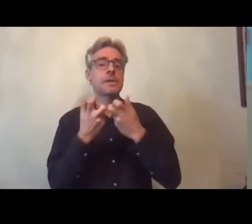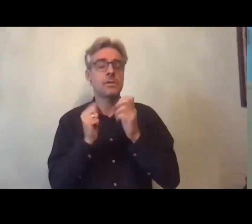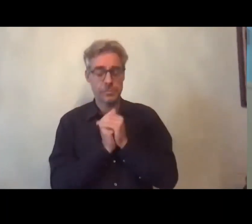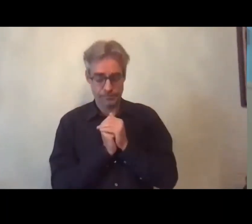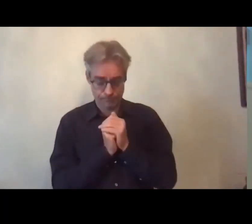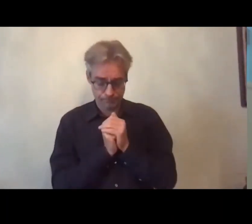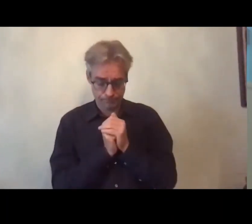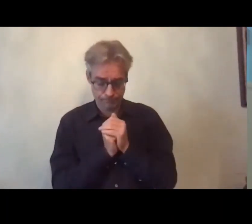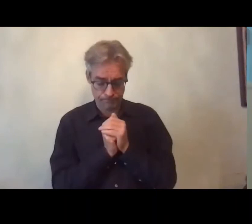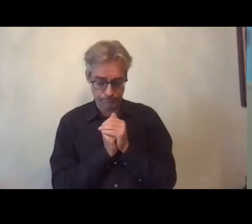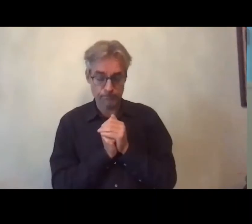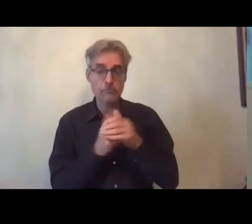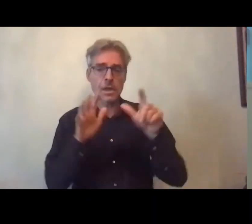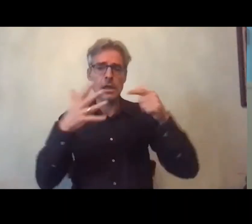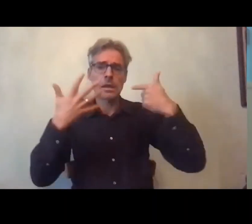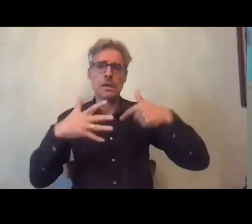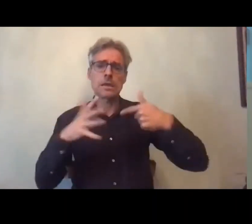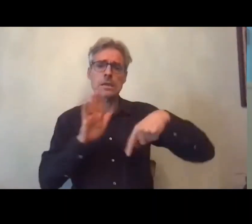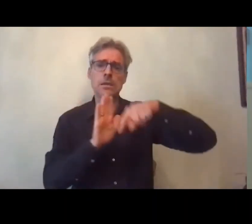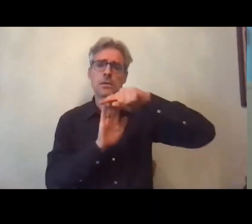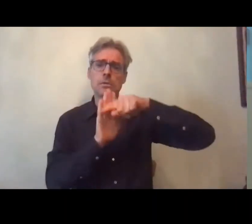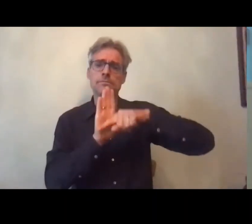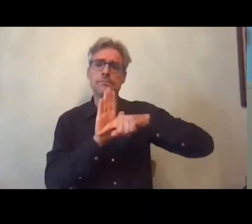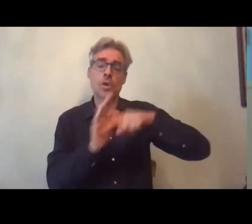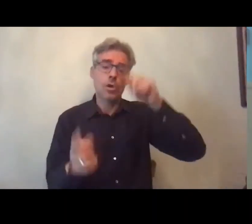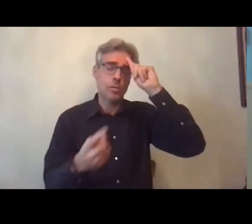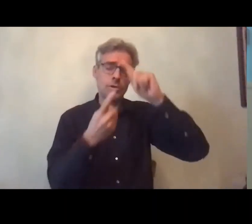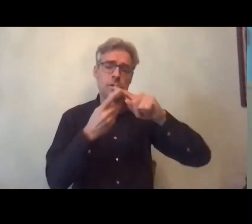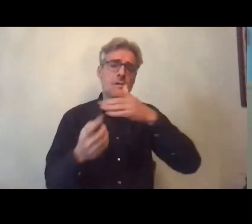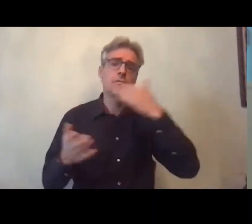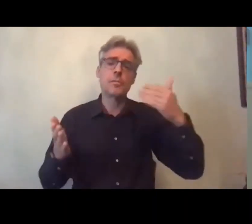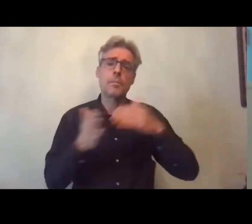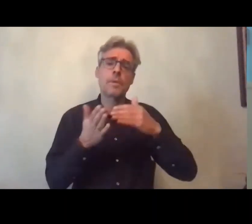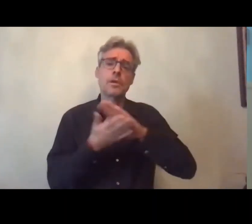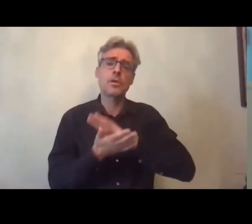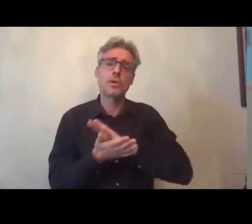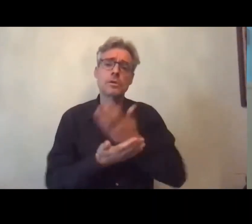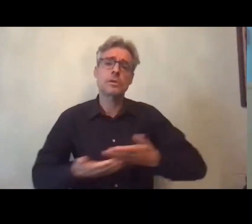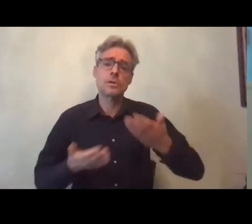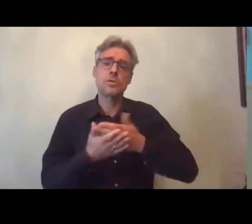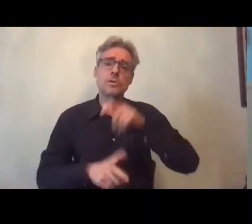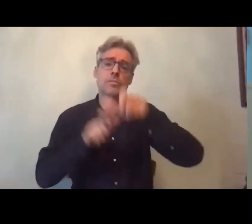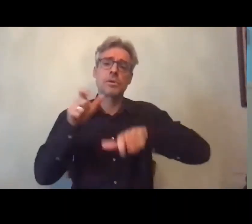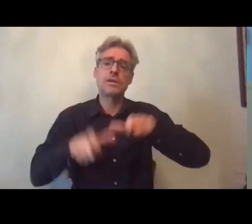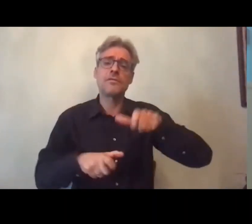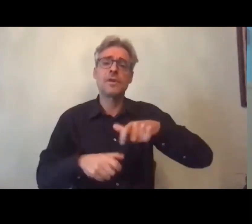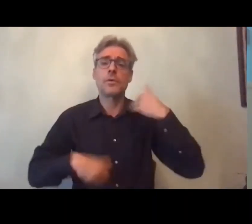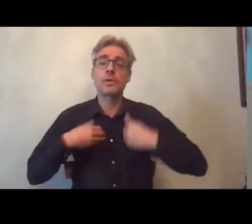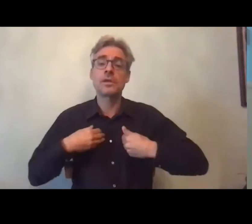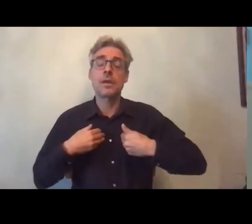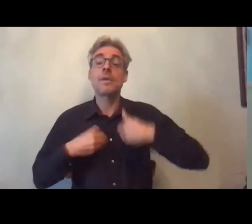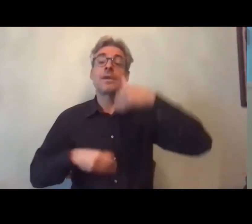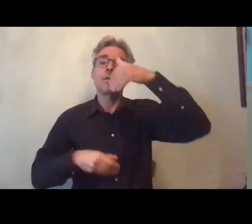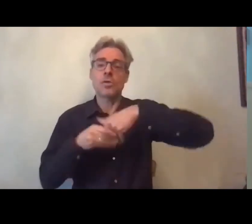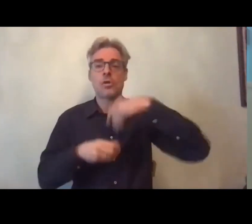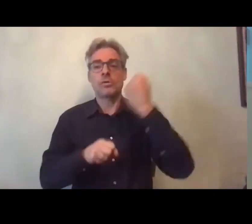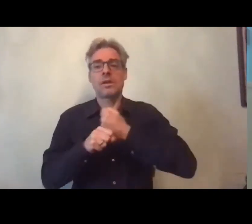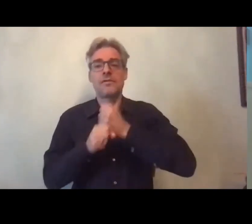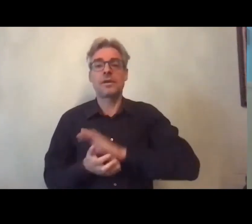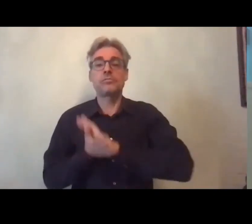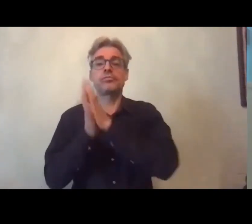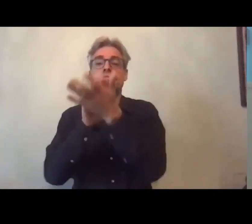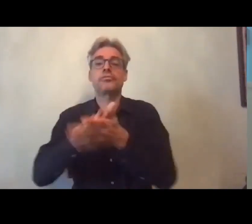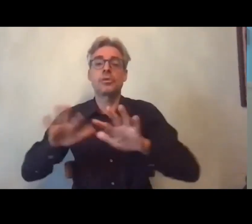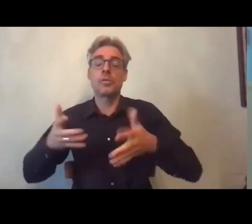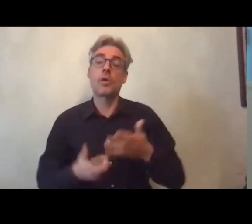parmi ces 17 préconisations pour améliorer la situation des femmes handicapées dans l'emploi favoriser les recherches sur le